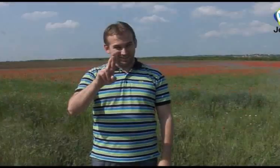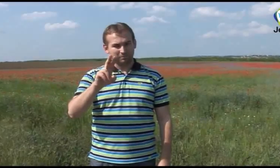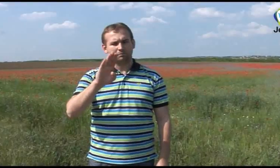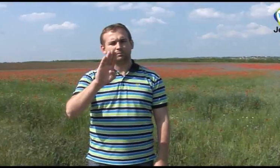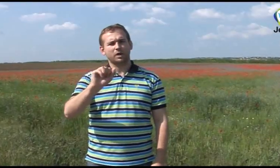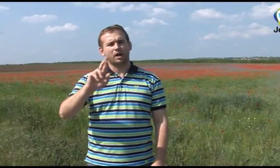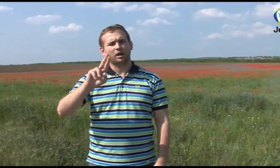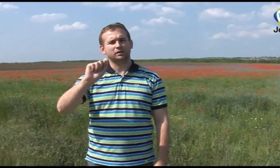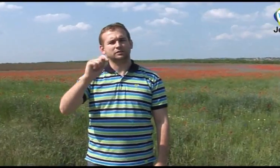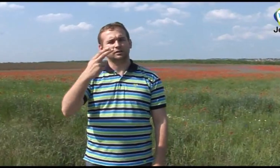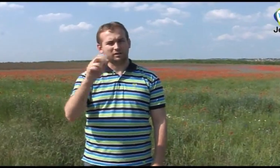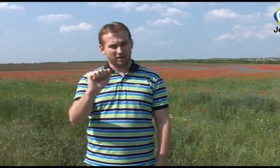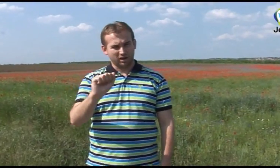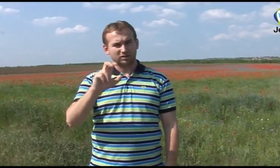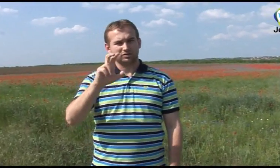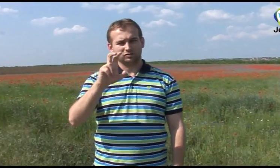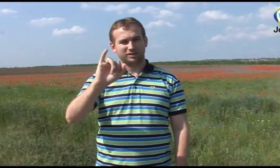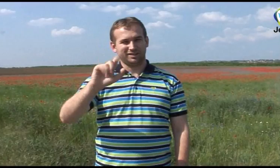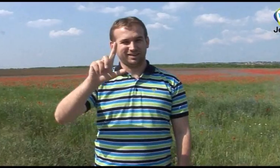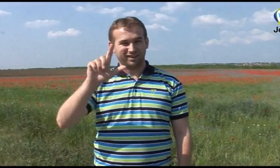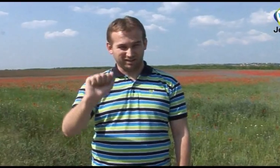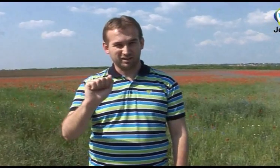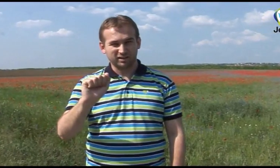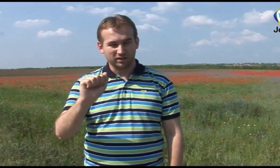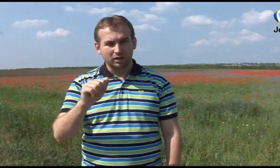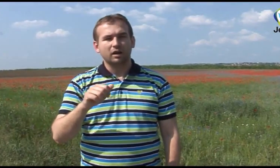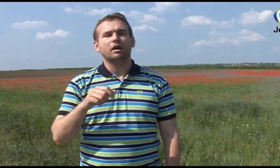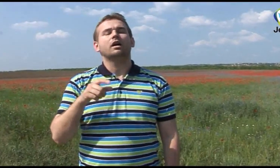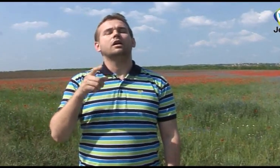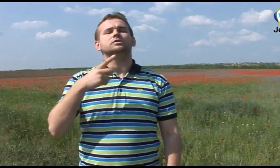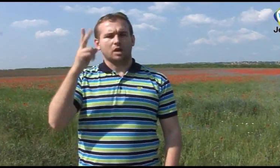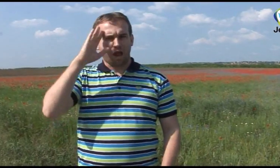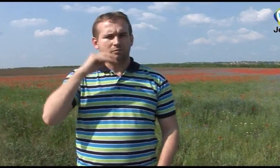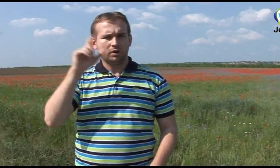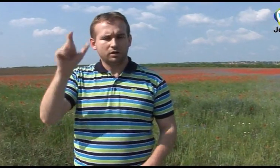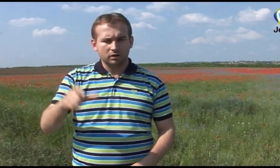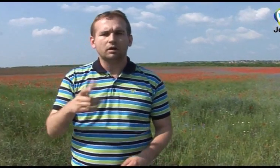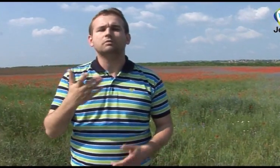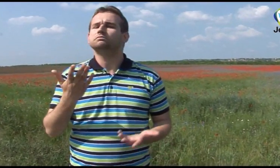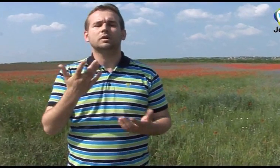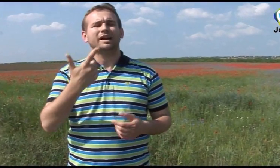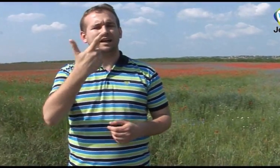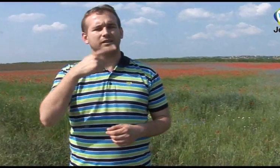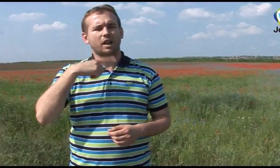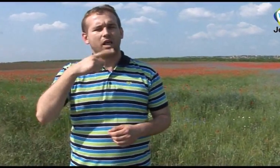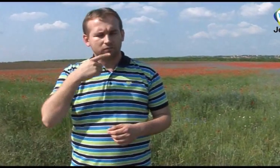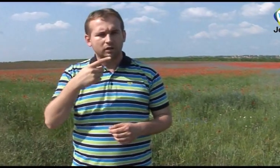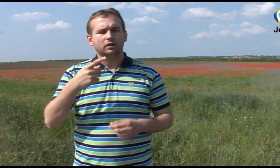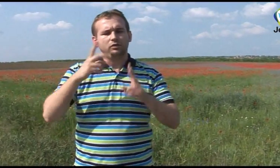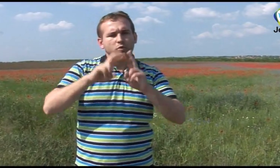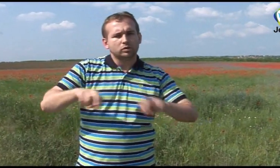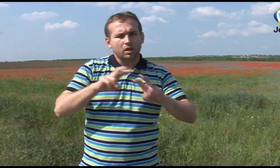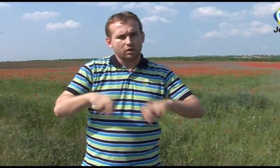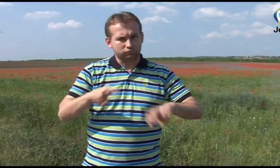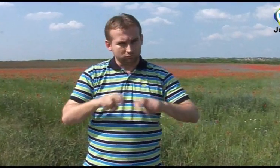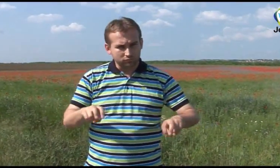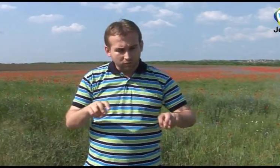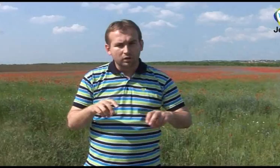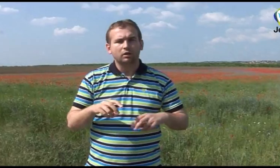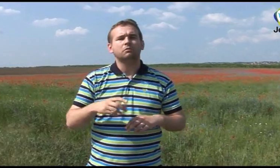Dr. Barta Csilla, mint két tanjelvi oktatási kutató szakember is részt vesz ebben a folyamatban. Véleményen szerint azért is fontos bevezetni ezt az